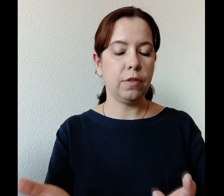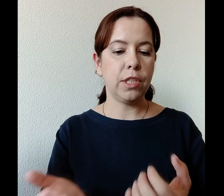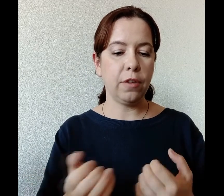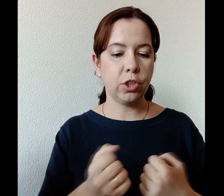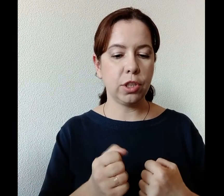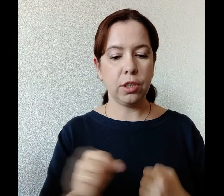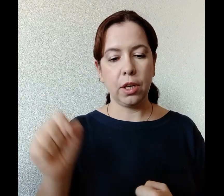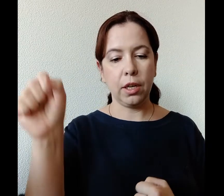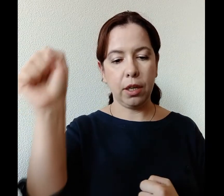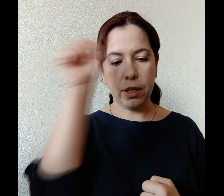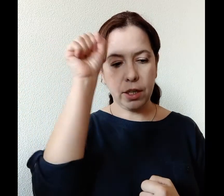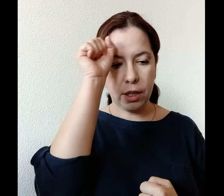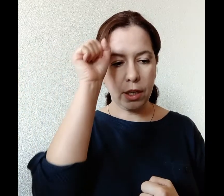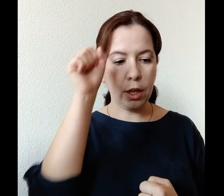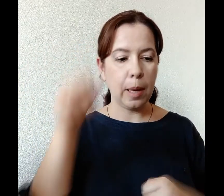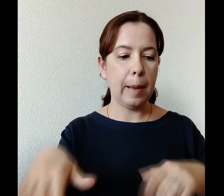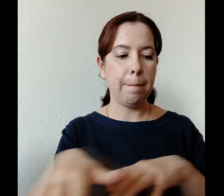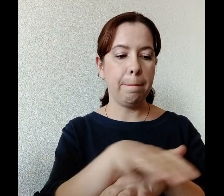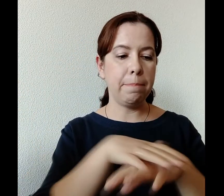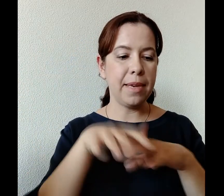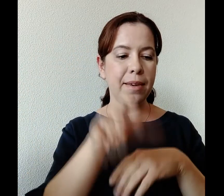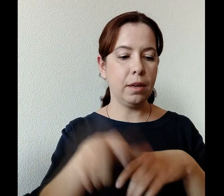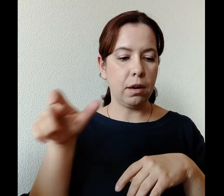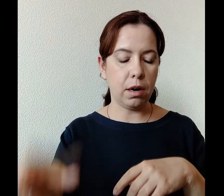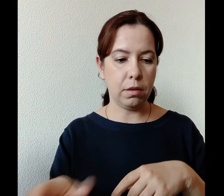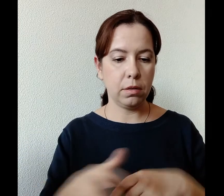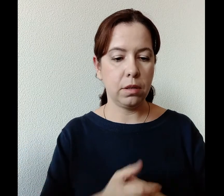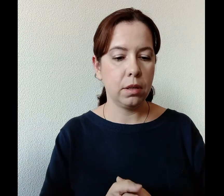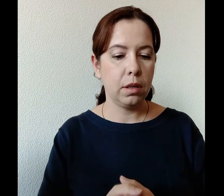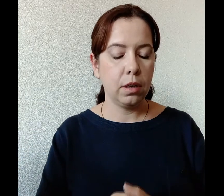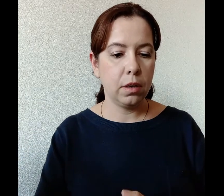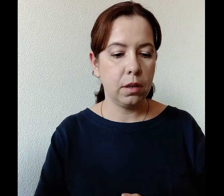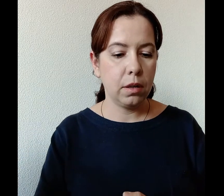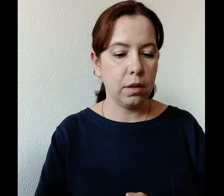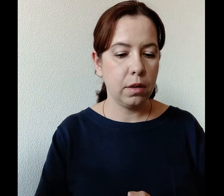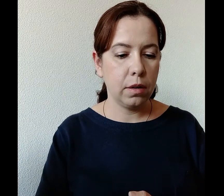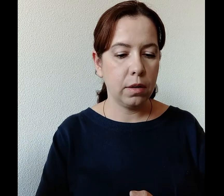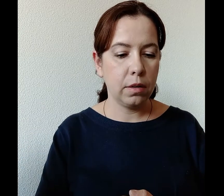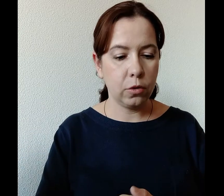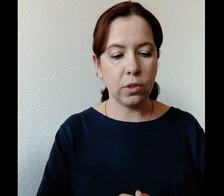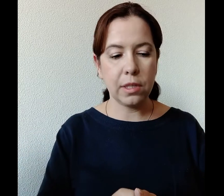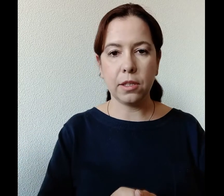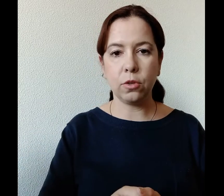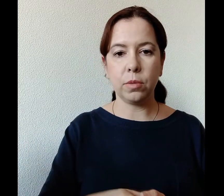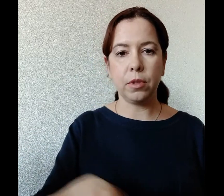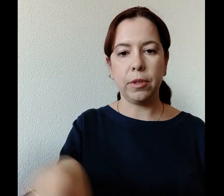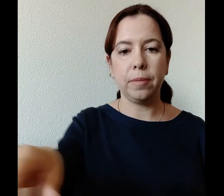Взявший Грехи Мира». Вот если дословно более меня.